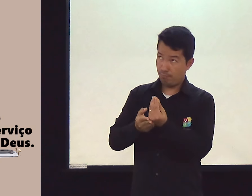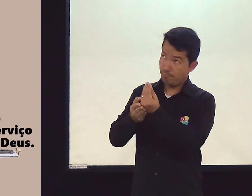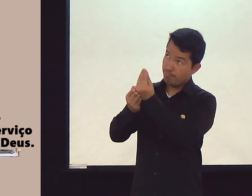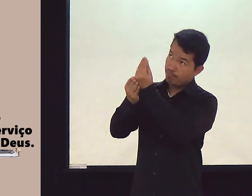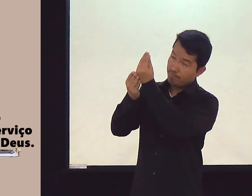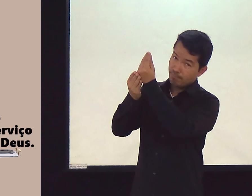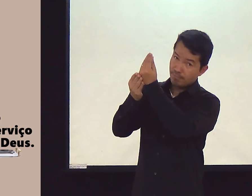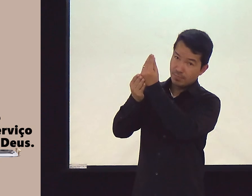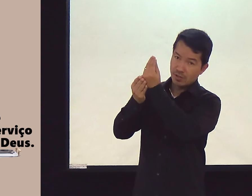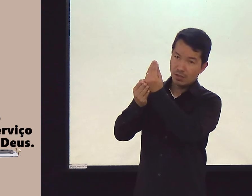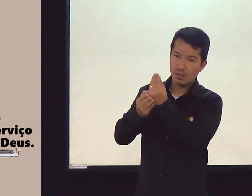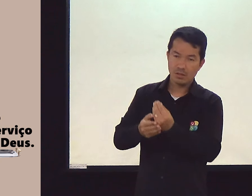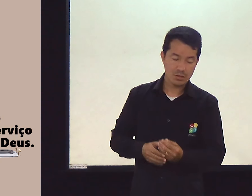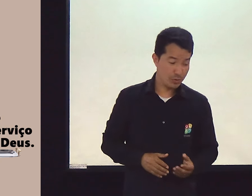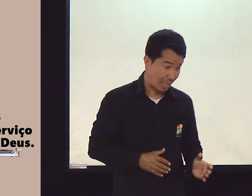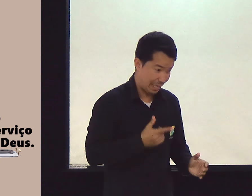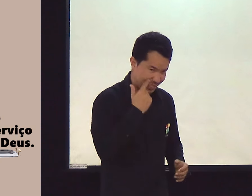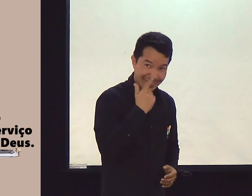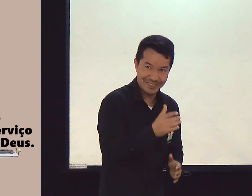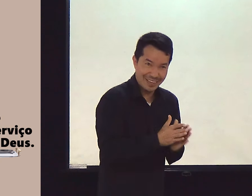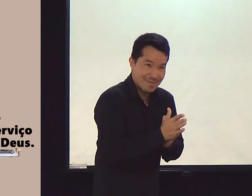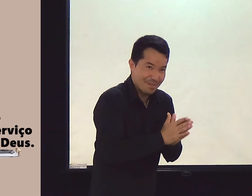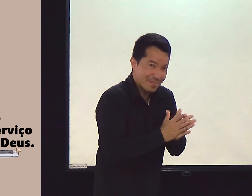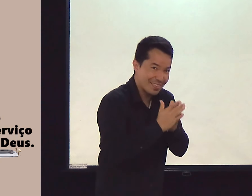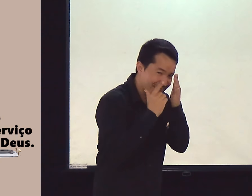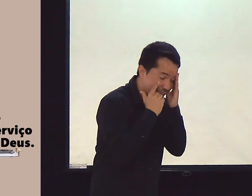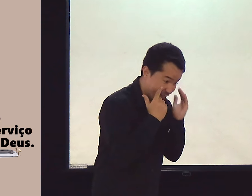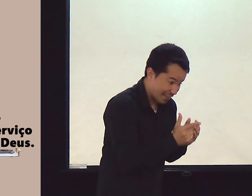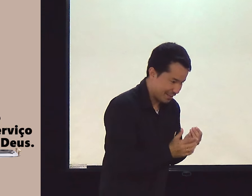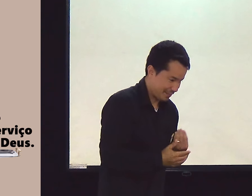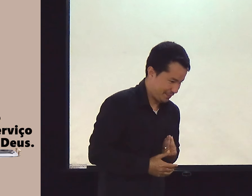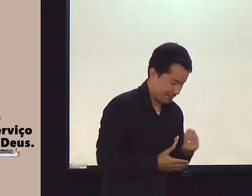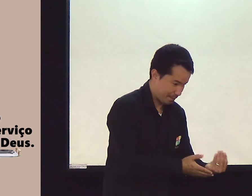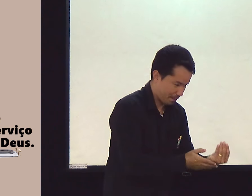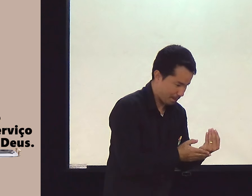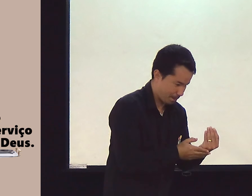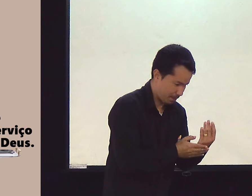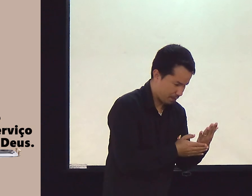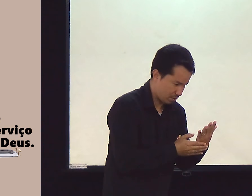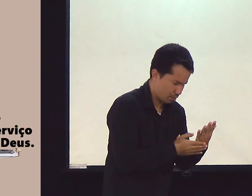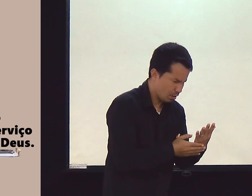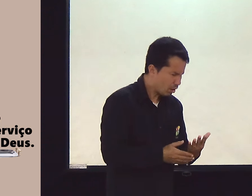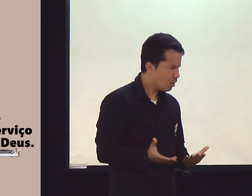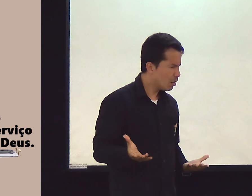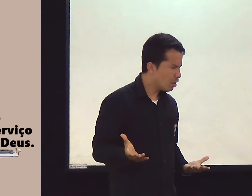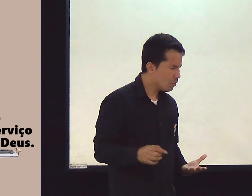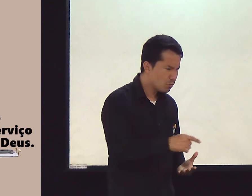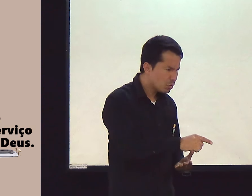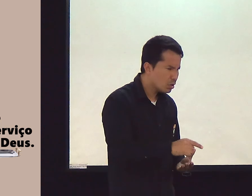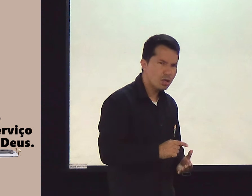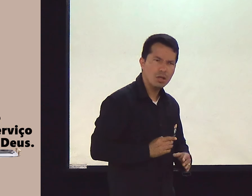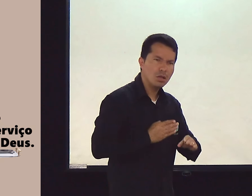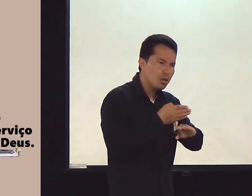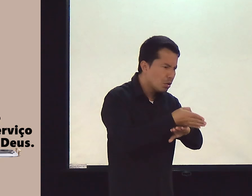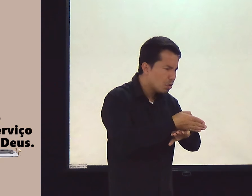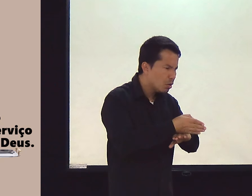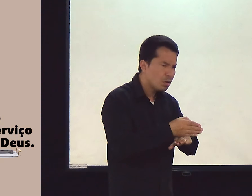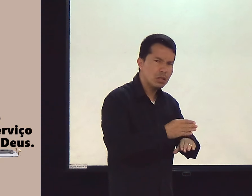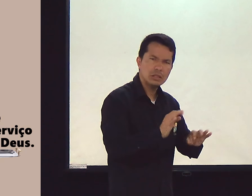E nós colocaremos nossa vida para ser exposta. Aí Deus abre. Ué? Você